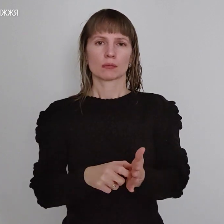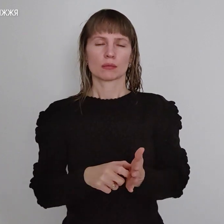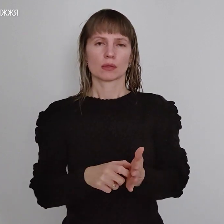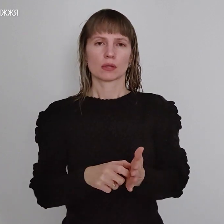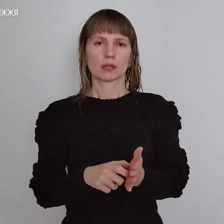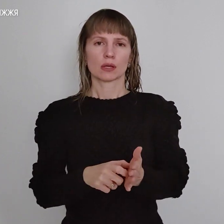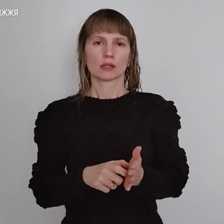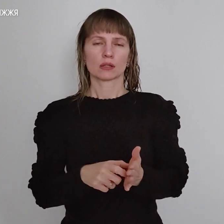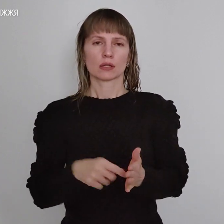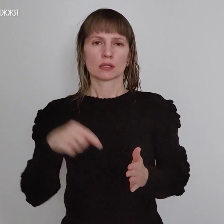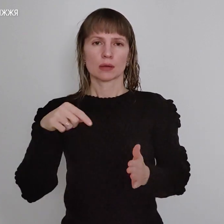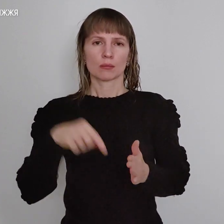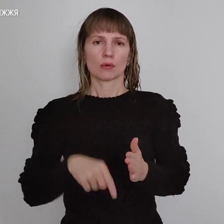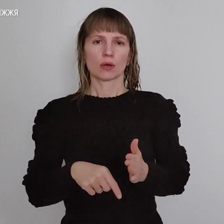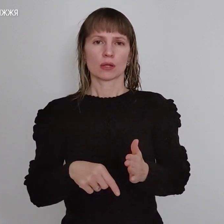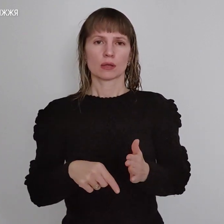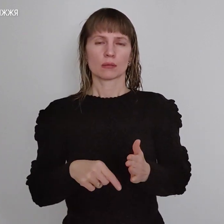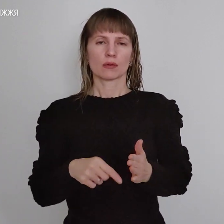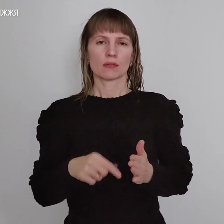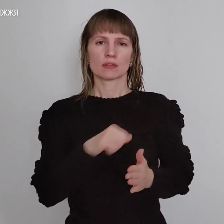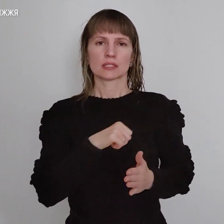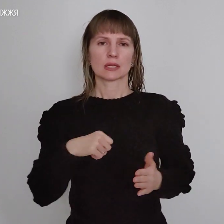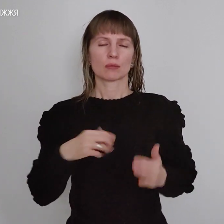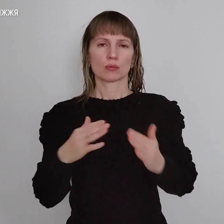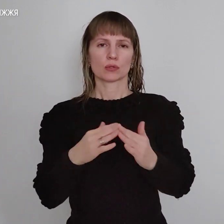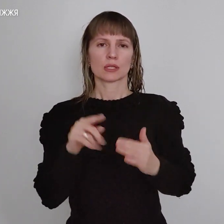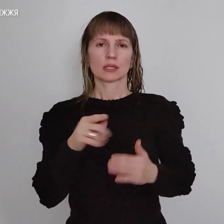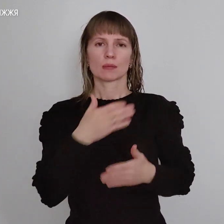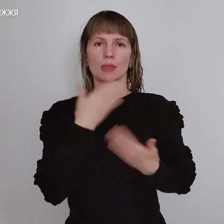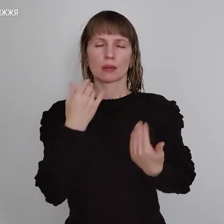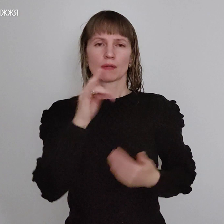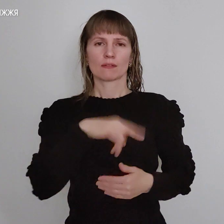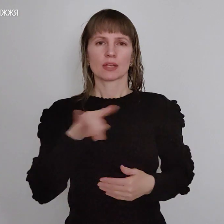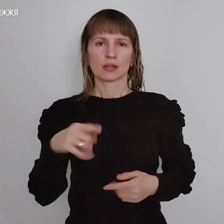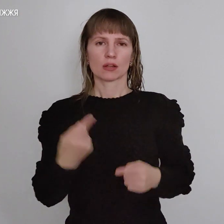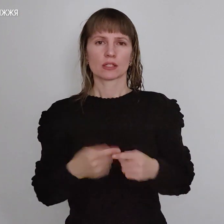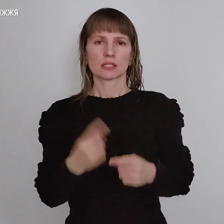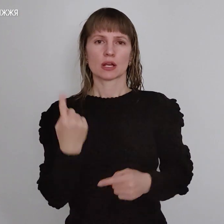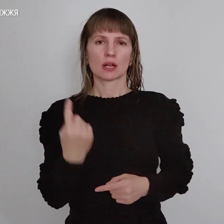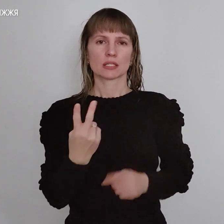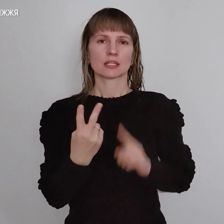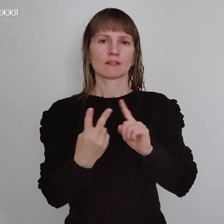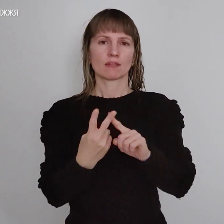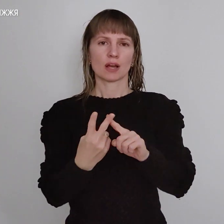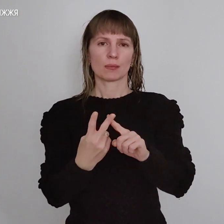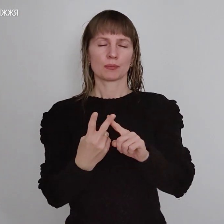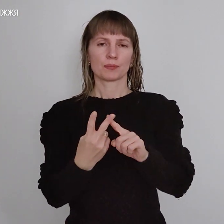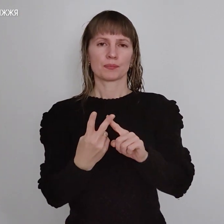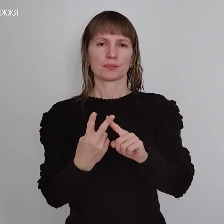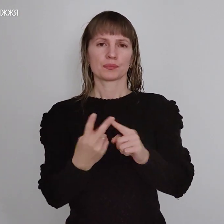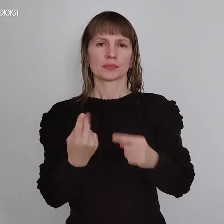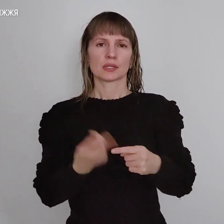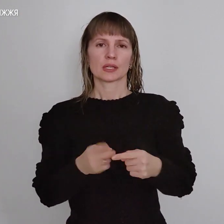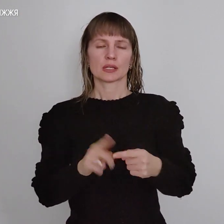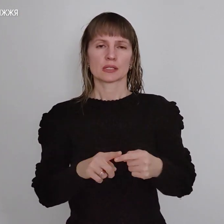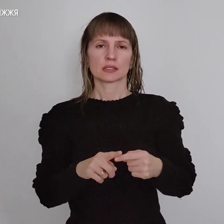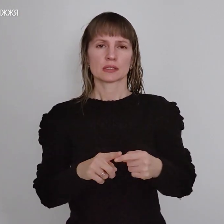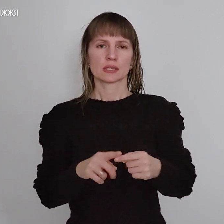можливше в сам будинок, і там немає вікно. Це раз, два. Ця тема була ще